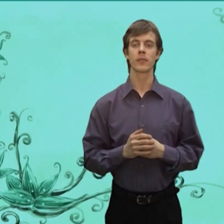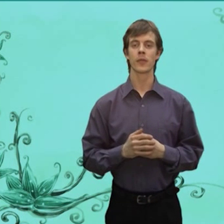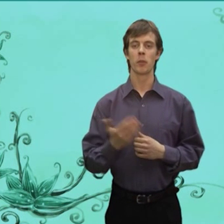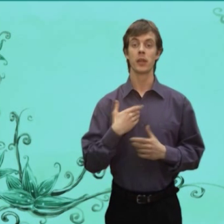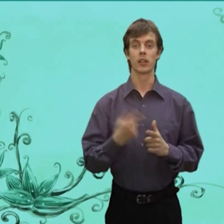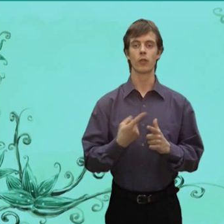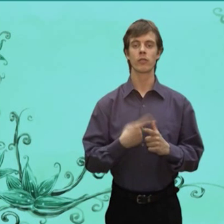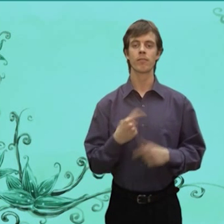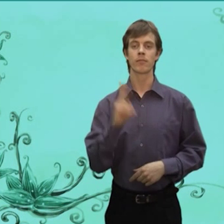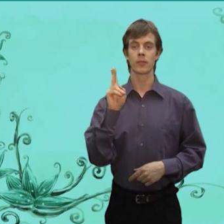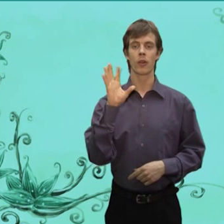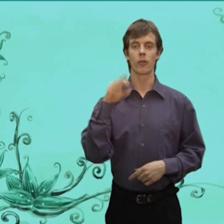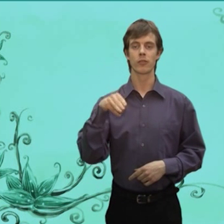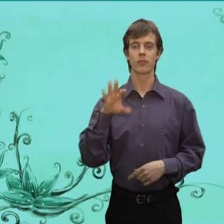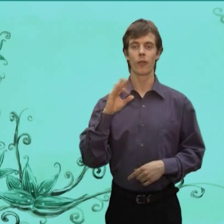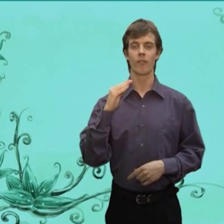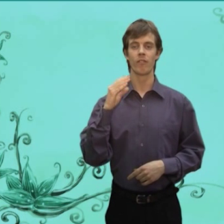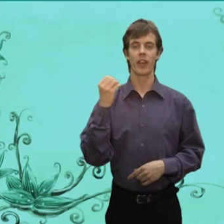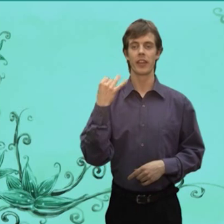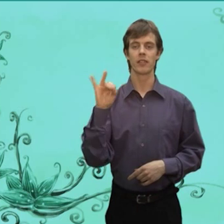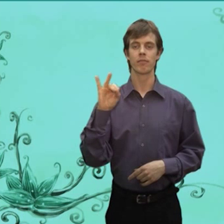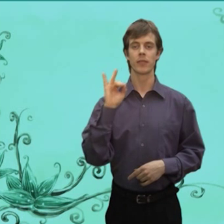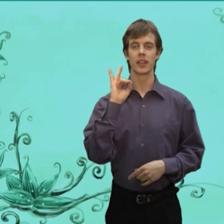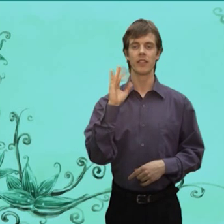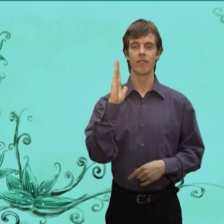Меня зовут Котофей Иваныч